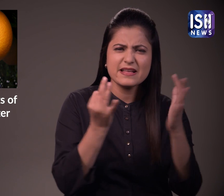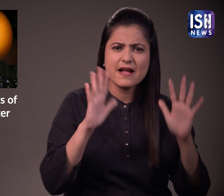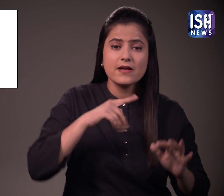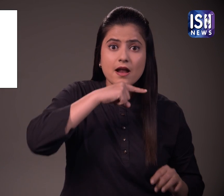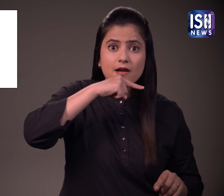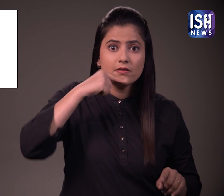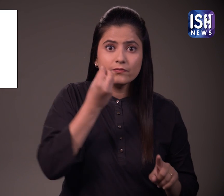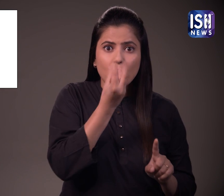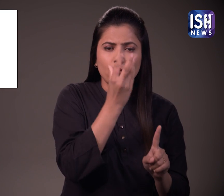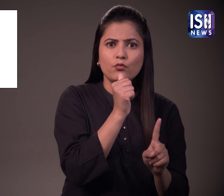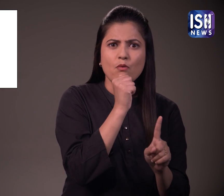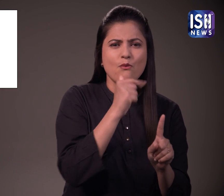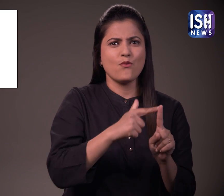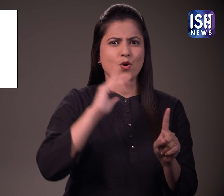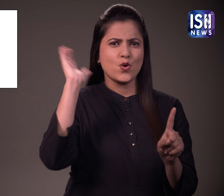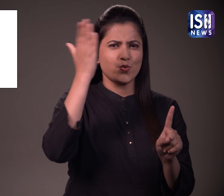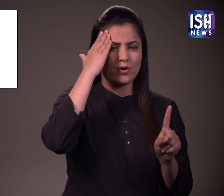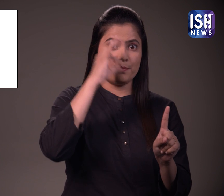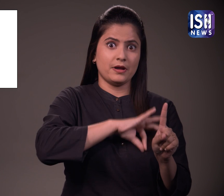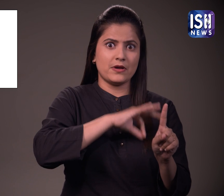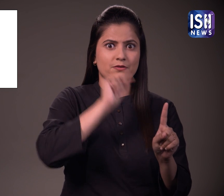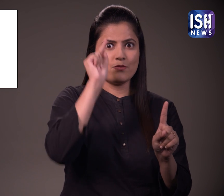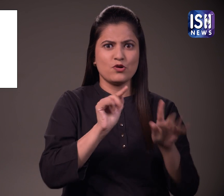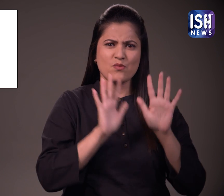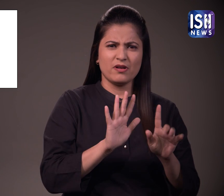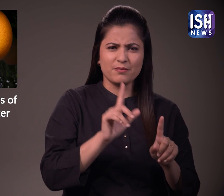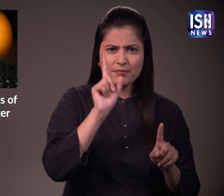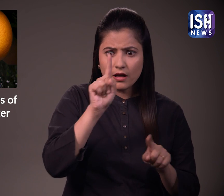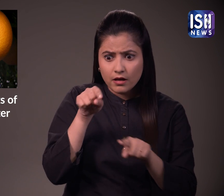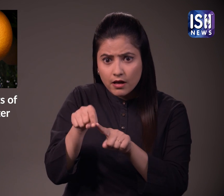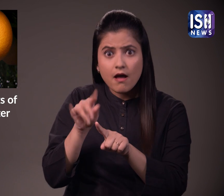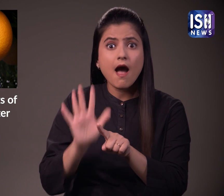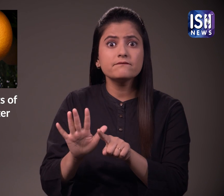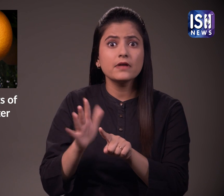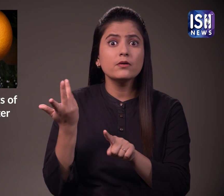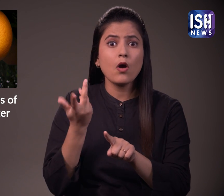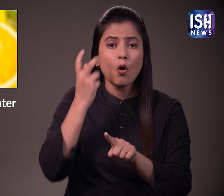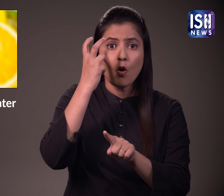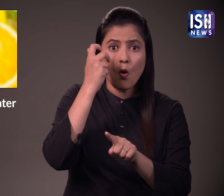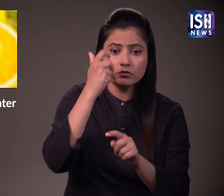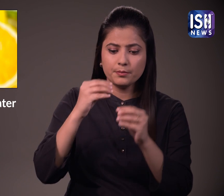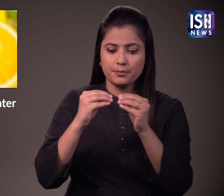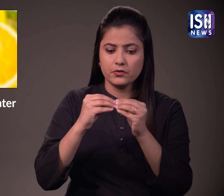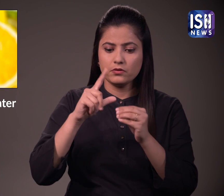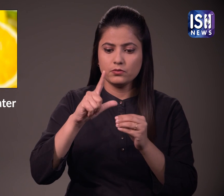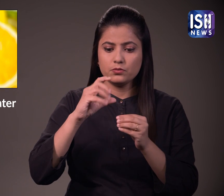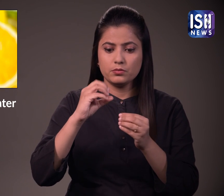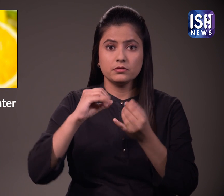आप सभी ने कुलाब जल तो देखा ही होगा और इसके स्वास्तलापों के बारे में भी जानते होंगे क्या आप जानते हैं कि Orange